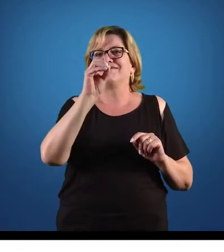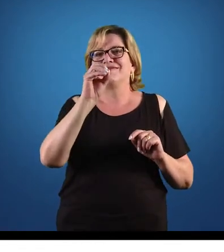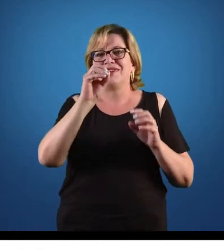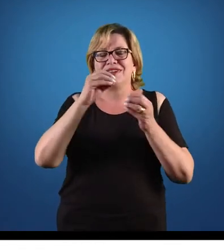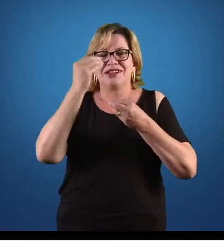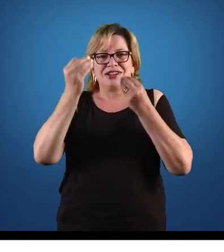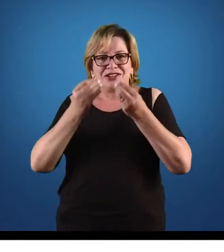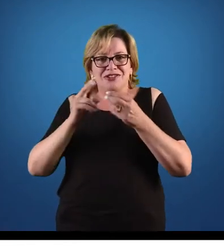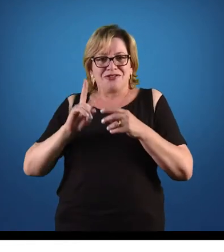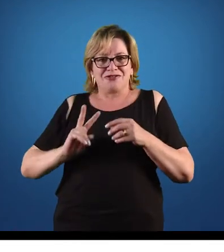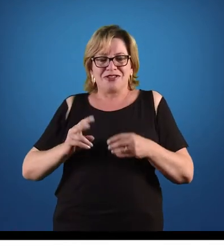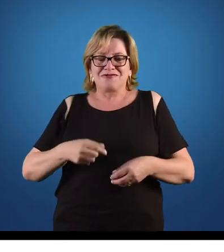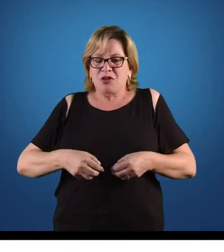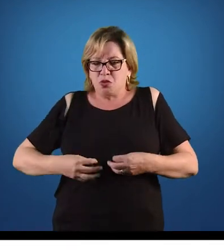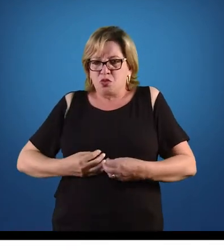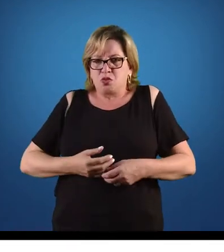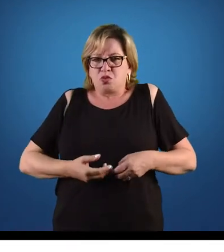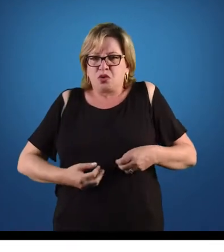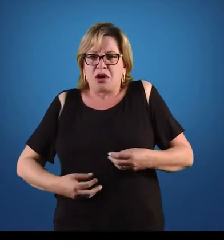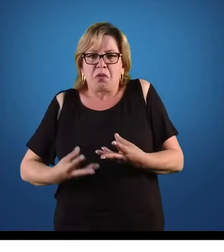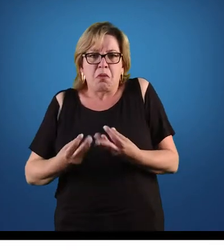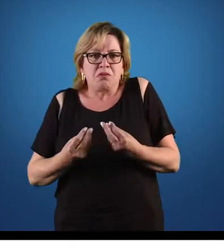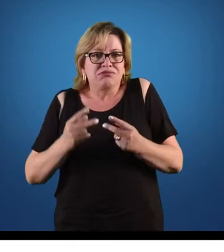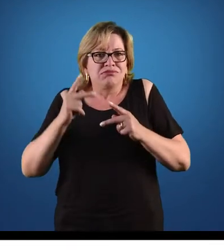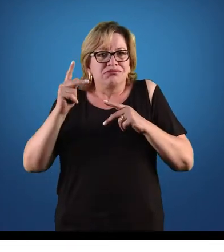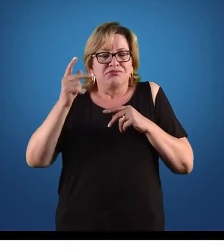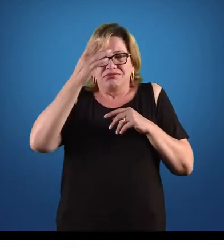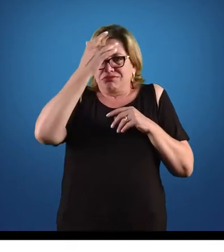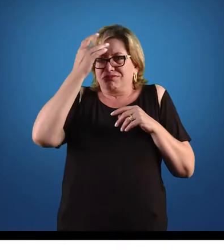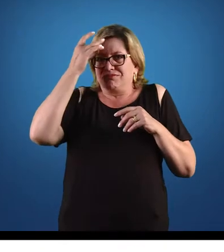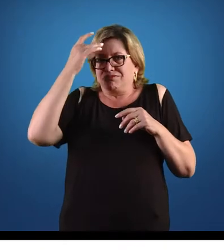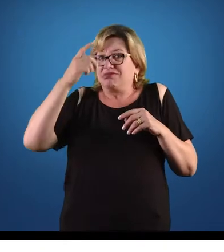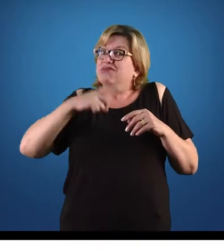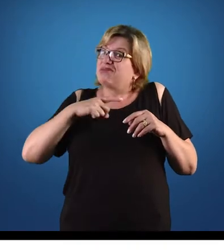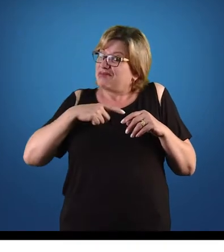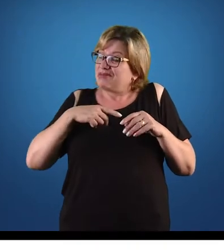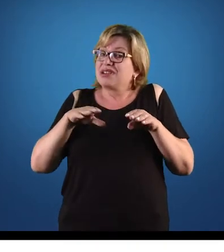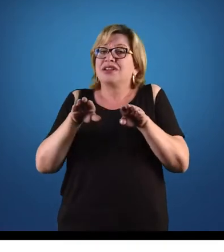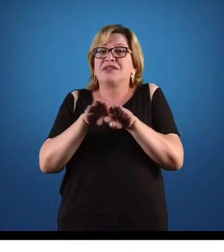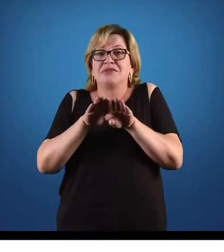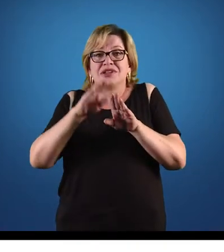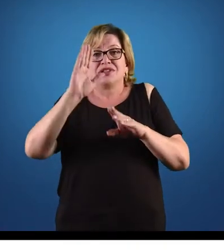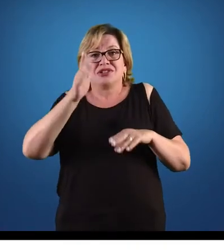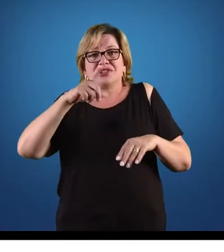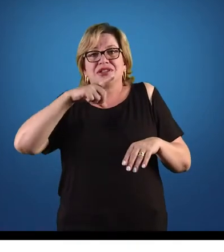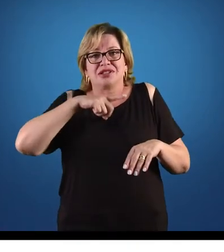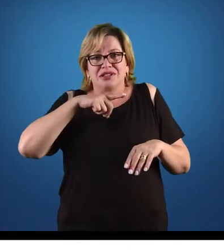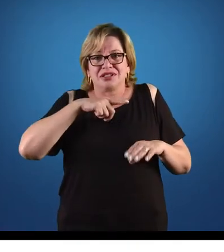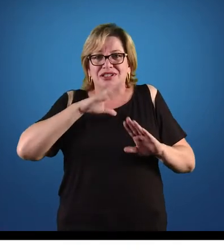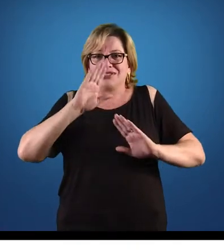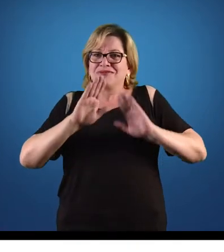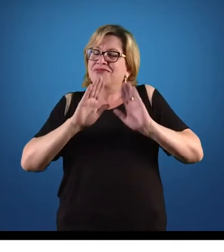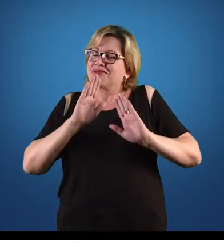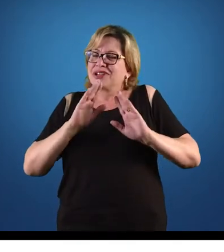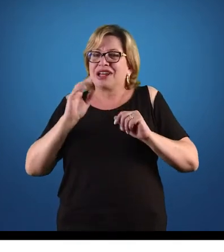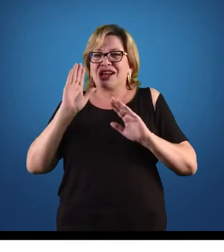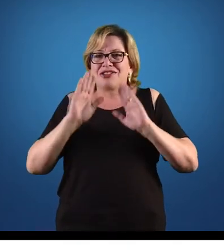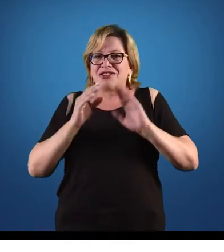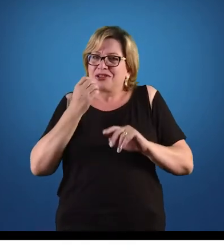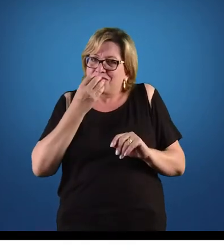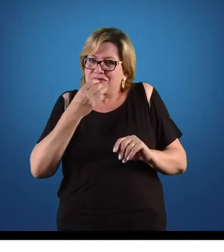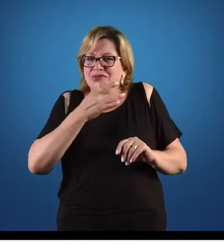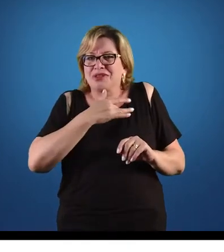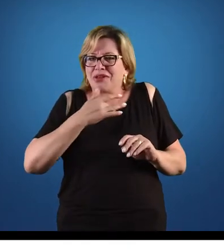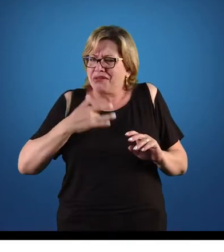boa parte da população ou tem ou já teve, e quem nunca teve deveria ter, porque faz muito bem para a saúde, mas isso é uma